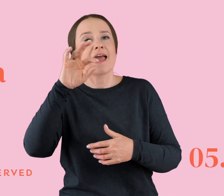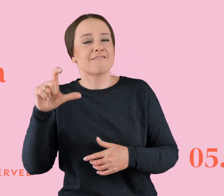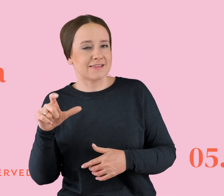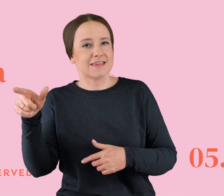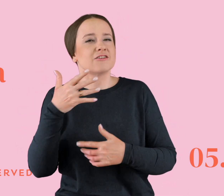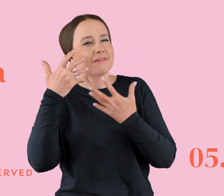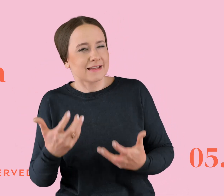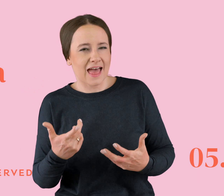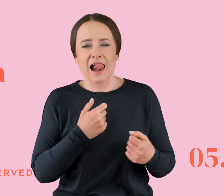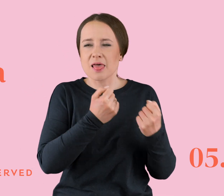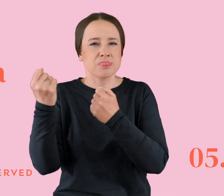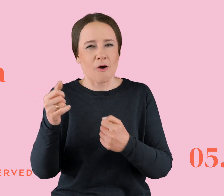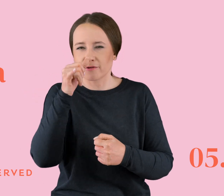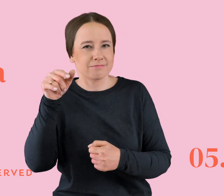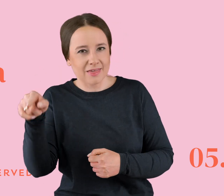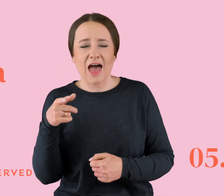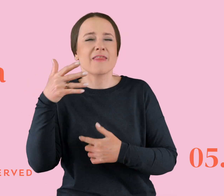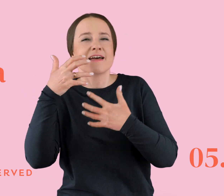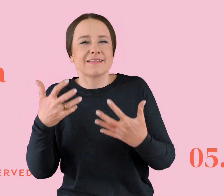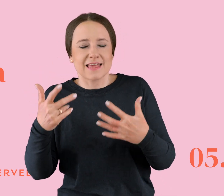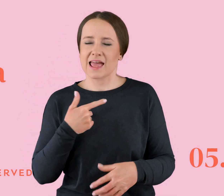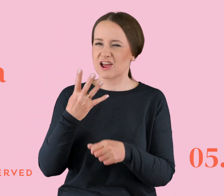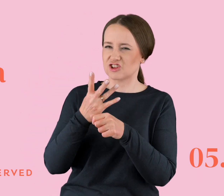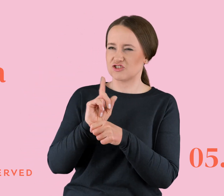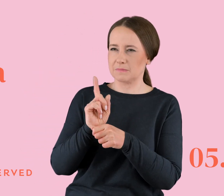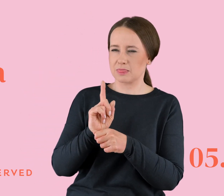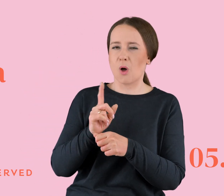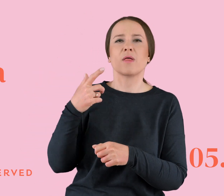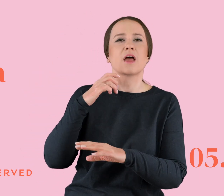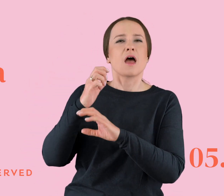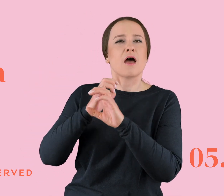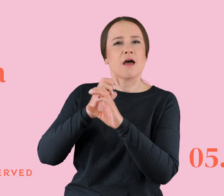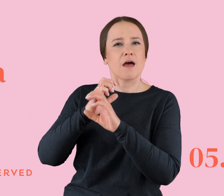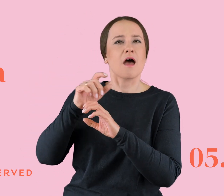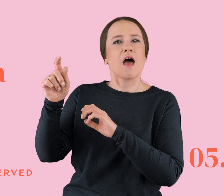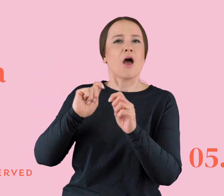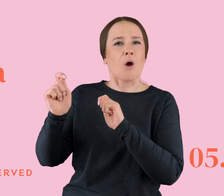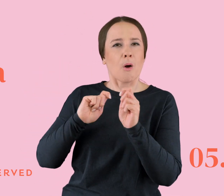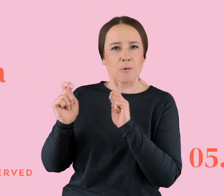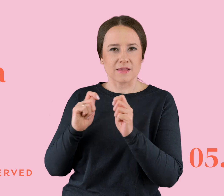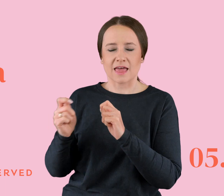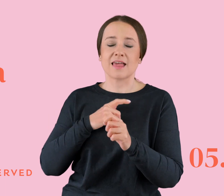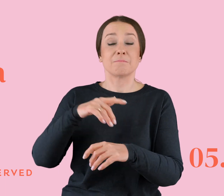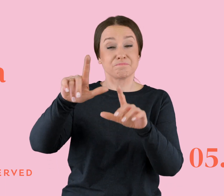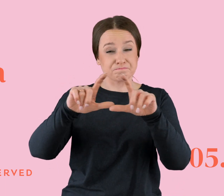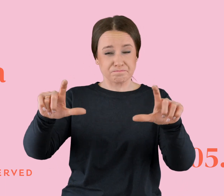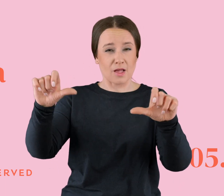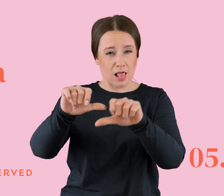sięga i ona tak bardzo ma na nie ochotę. Ja do niej miałem 40 minut jazdy komunikacją. Do najbliższego lokalu oboje mieliśmy mniej więcej 20 minut